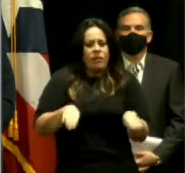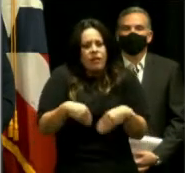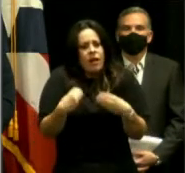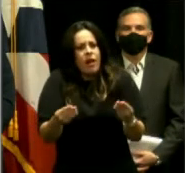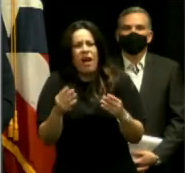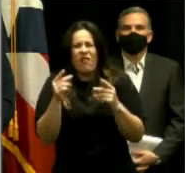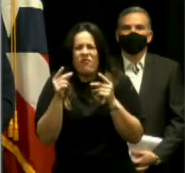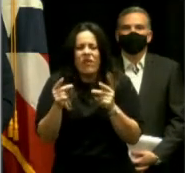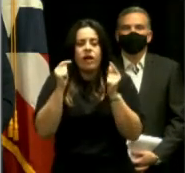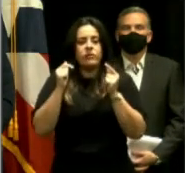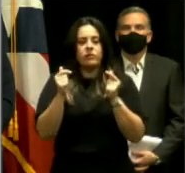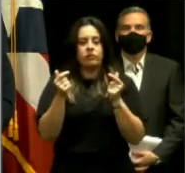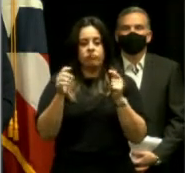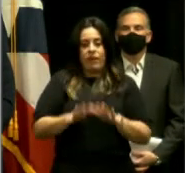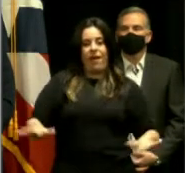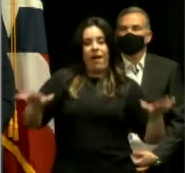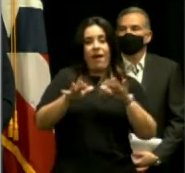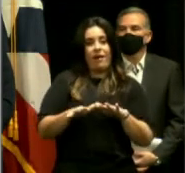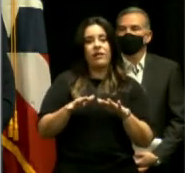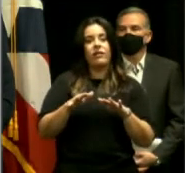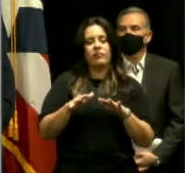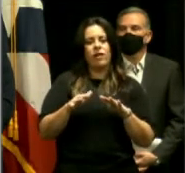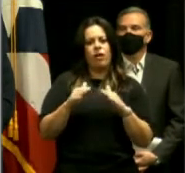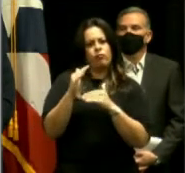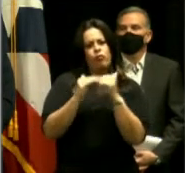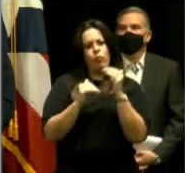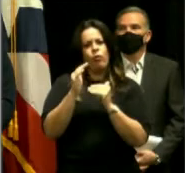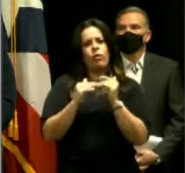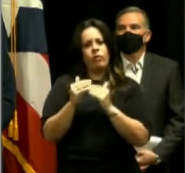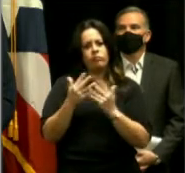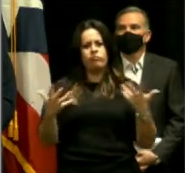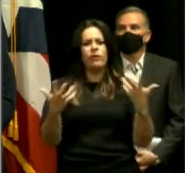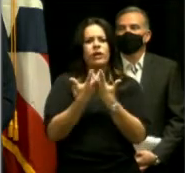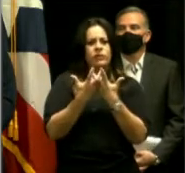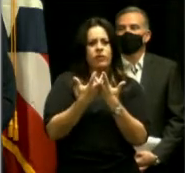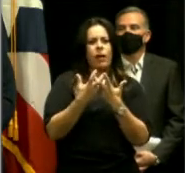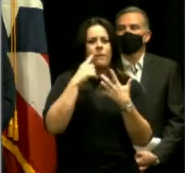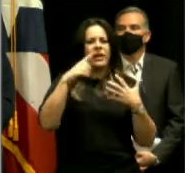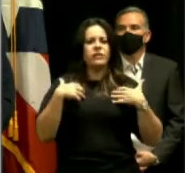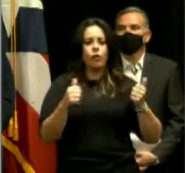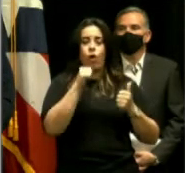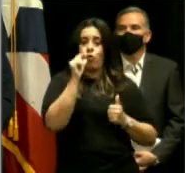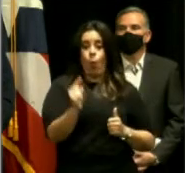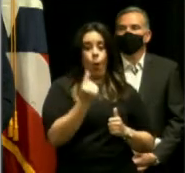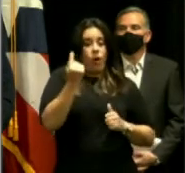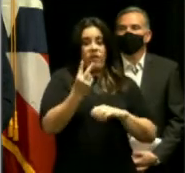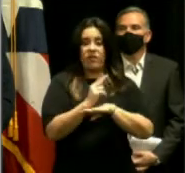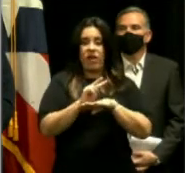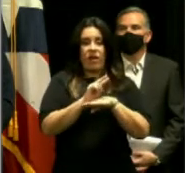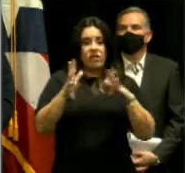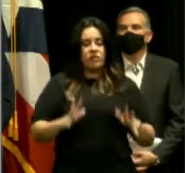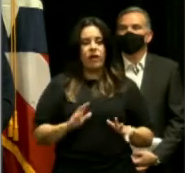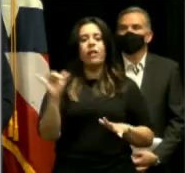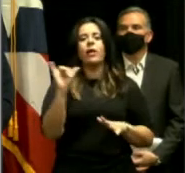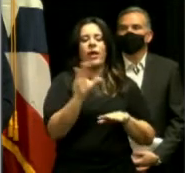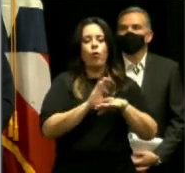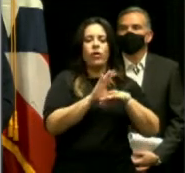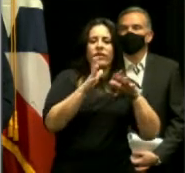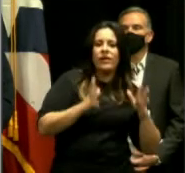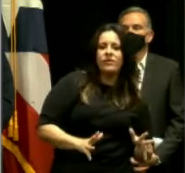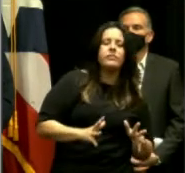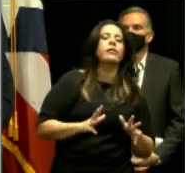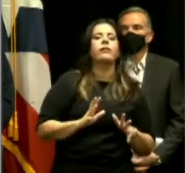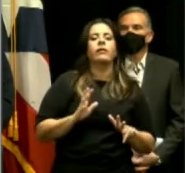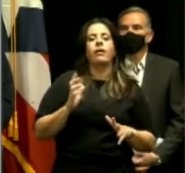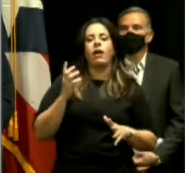manera inmediata una facilidad adecuada de salud que no solamente va a servir a los viequenses, servirá a los culebrenses, servirá a